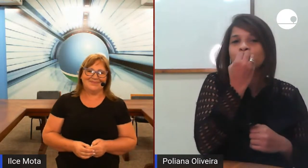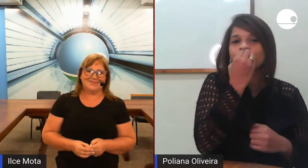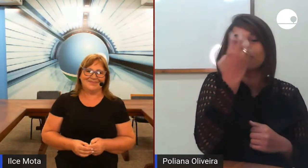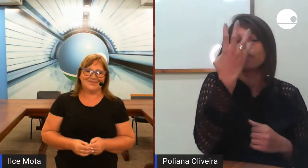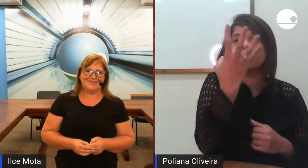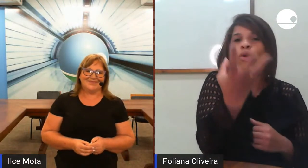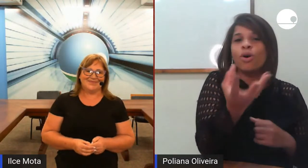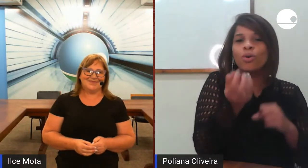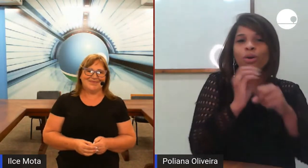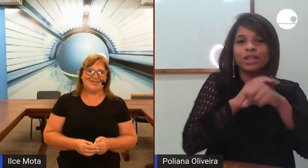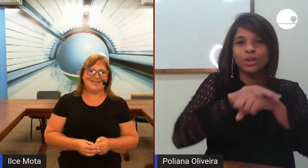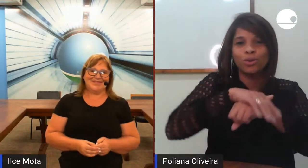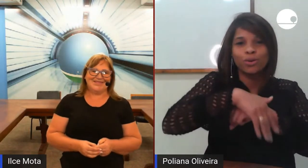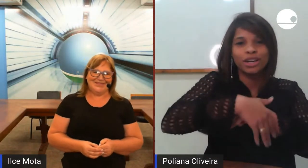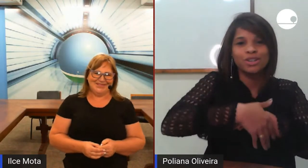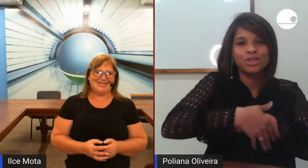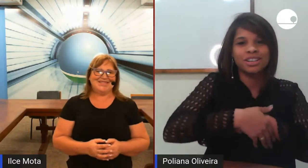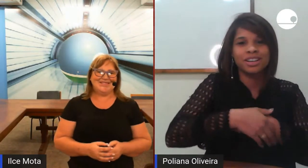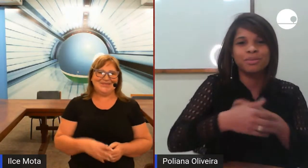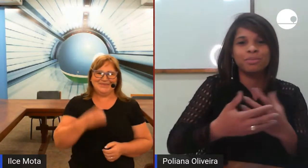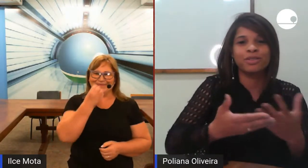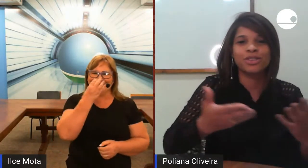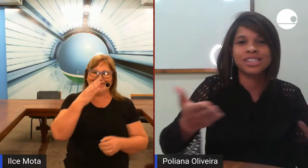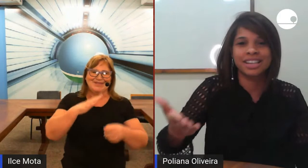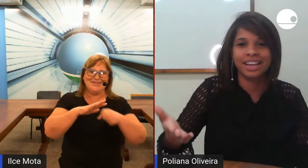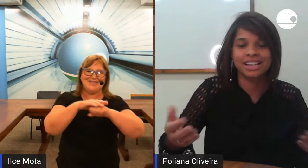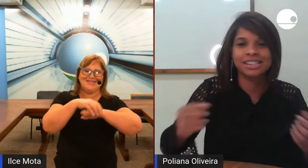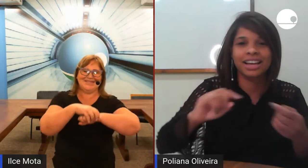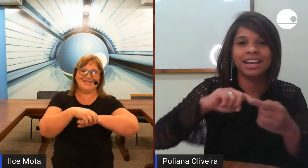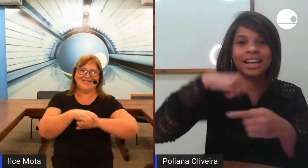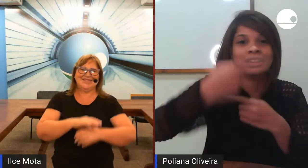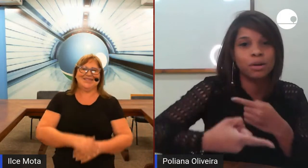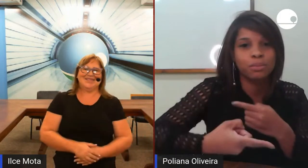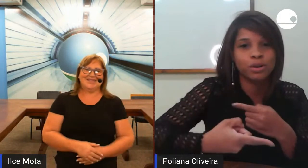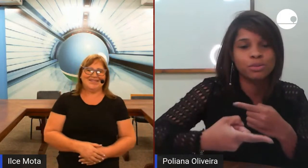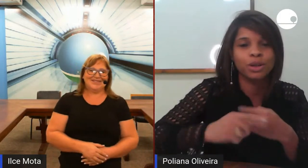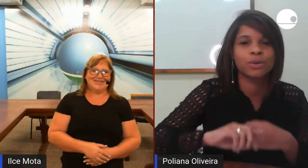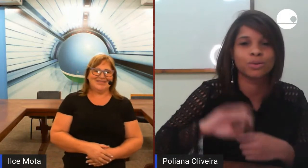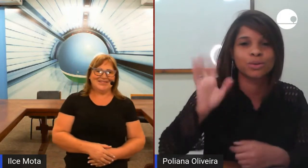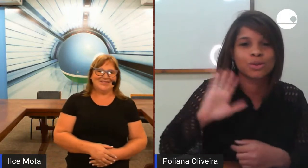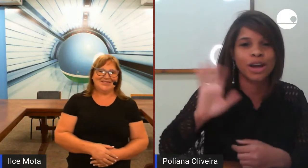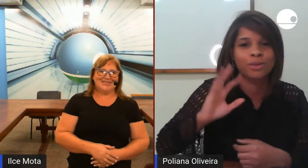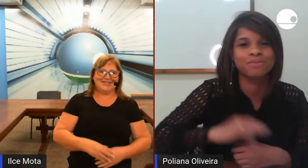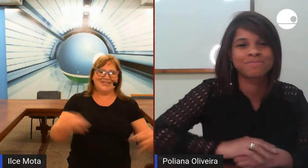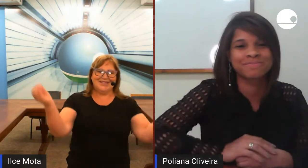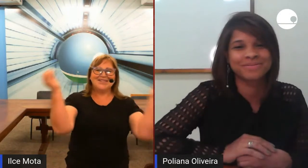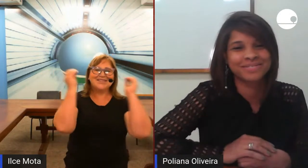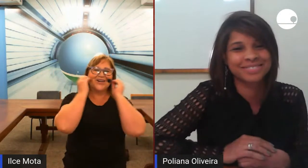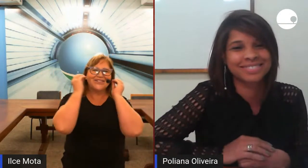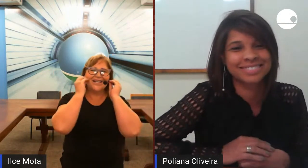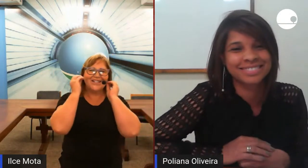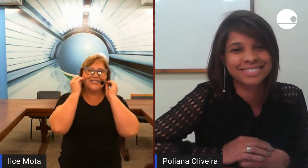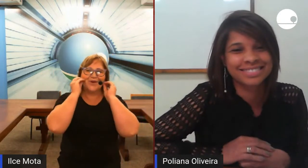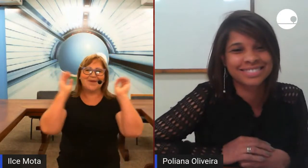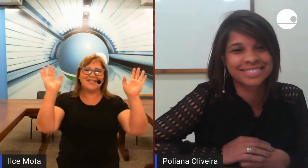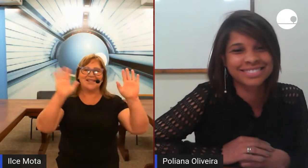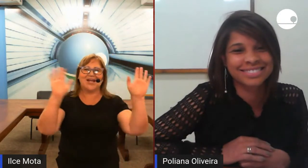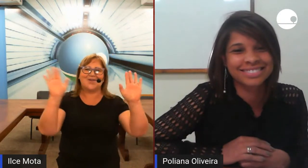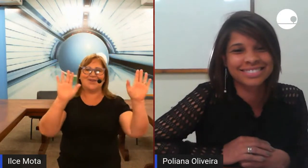boa noite pra vocês né e até o próximo encontro tchau tchau gente foi um prazer estar com